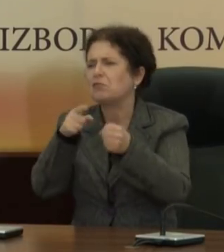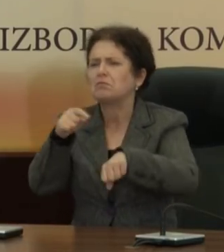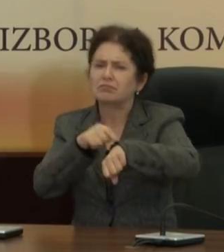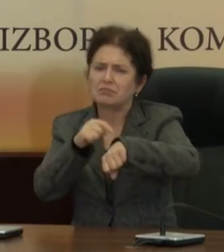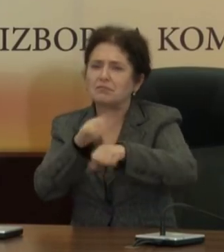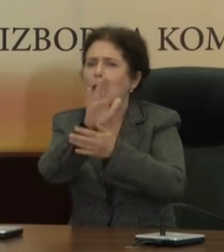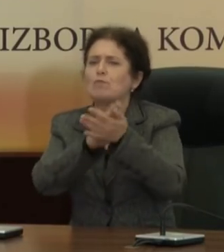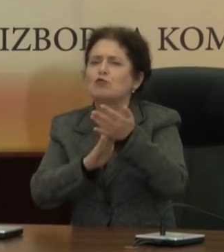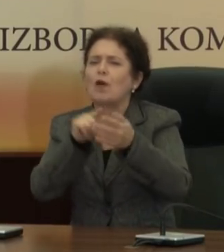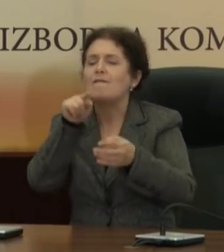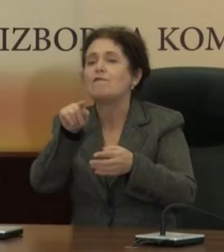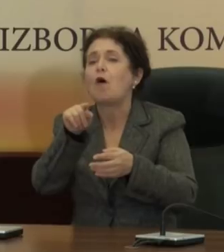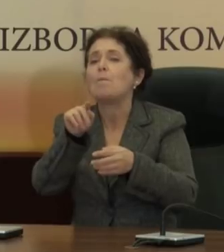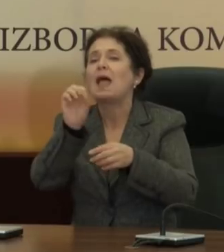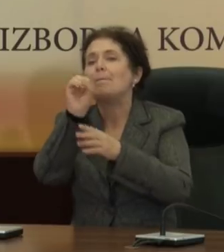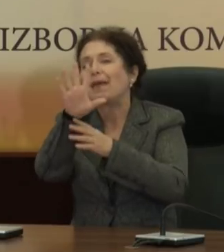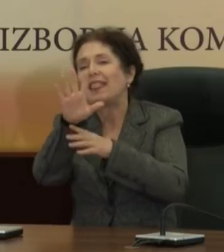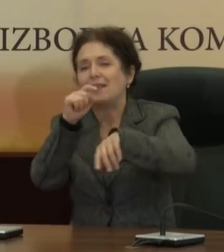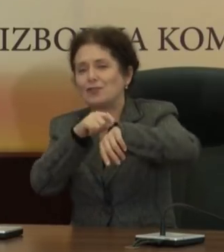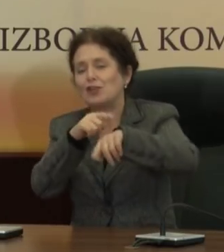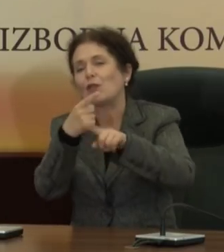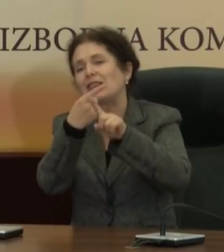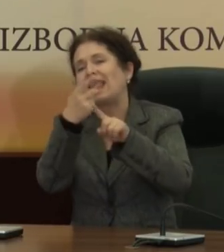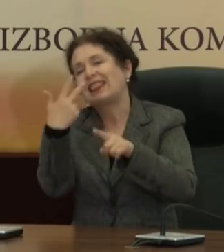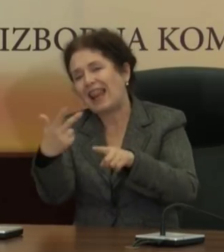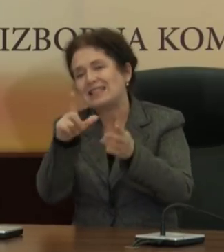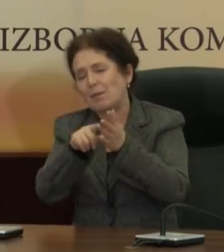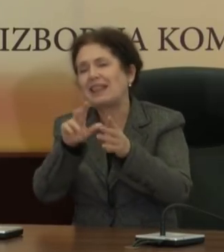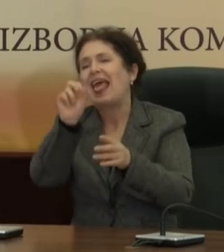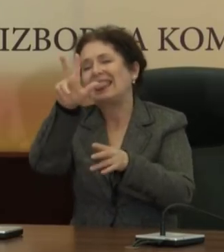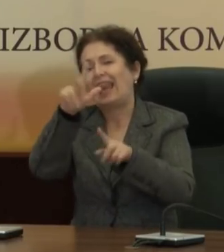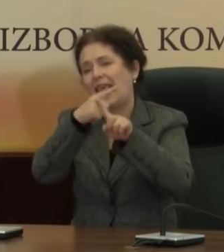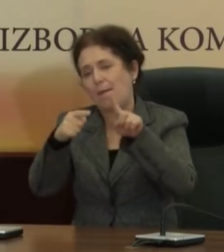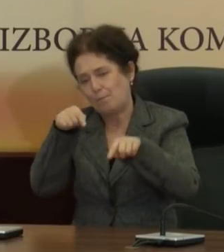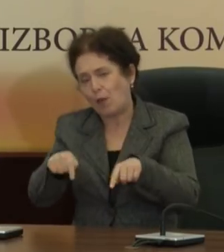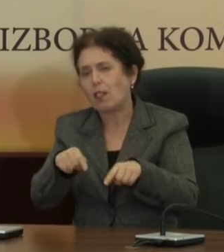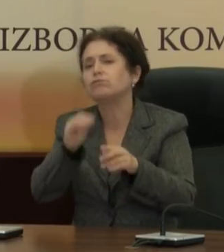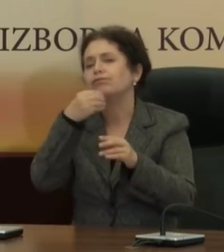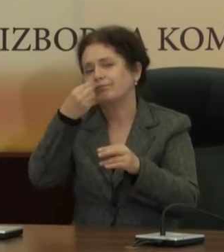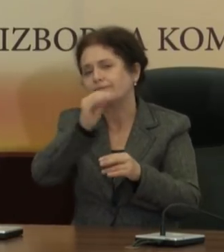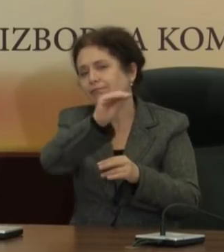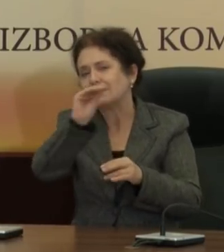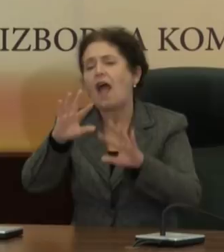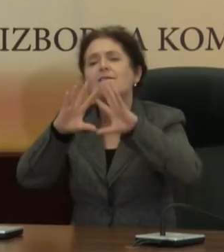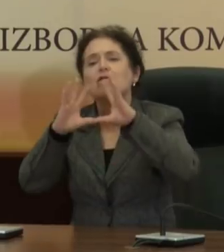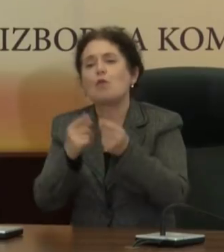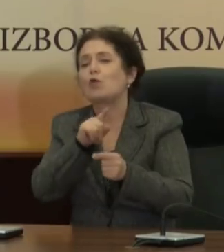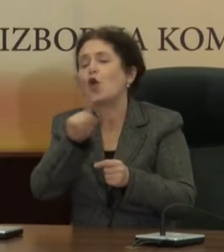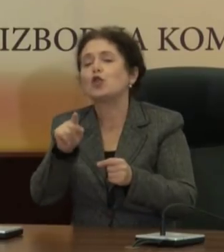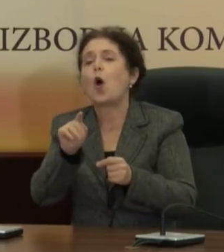со почеток во 15 часот и 30 минути А на неја ке бидат сообштени податоците за извезността до 15